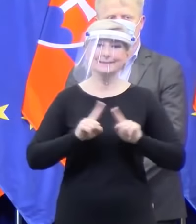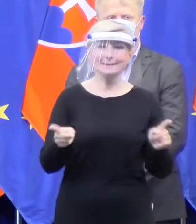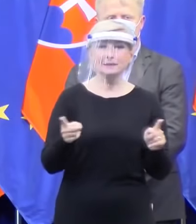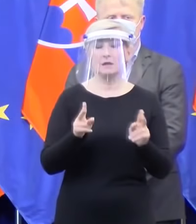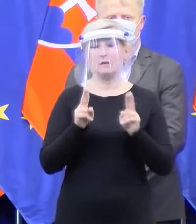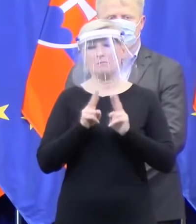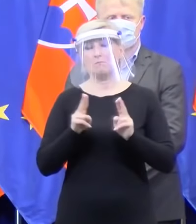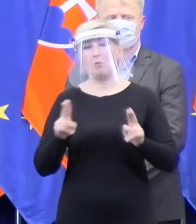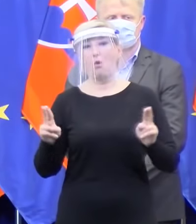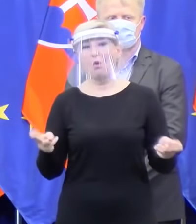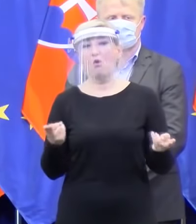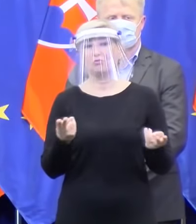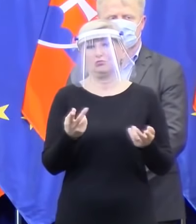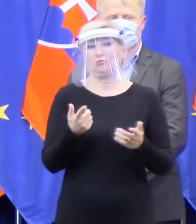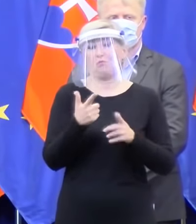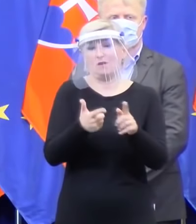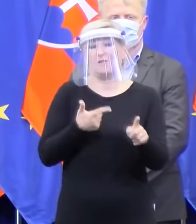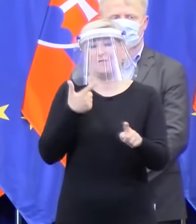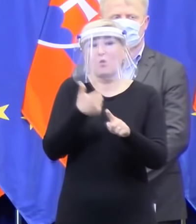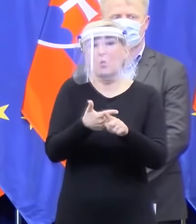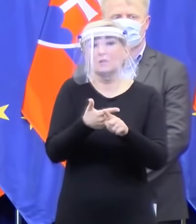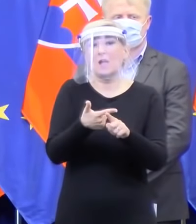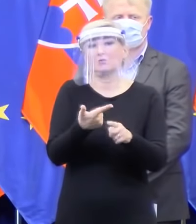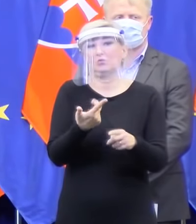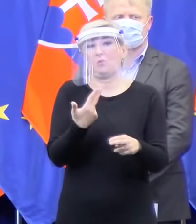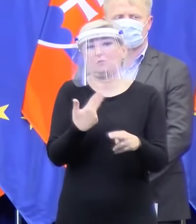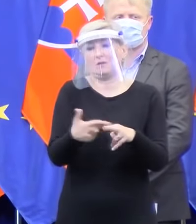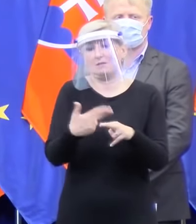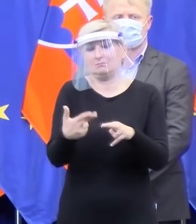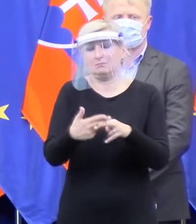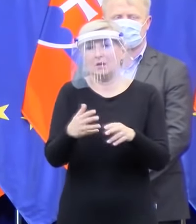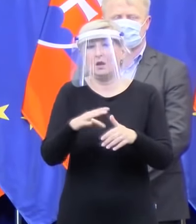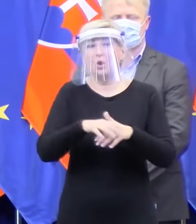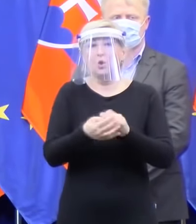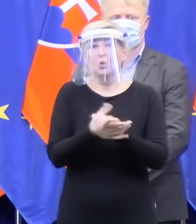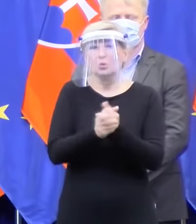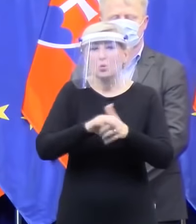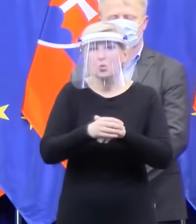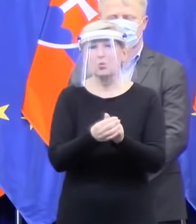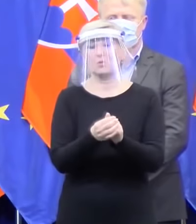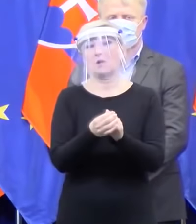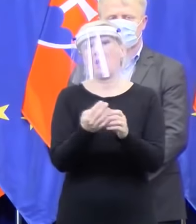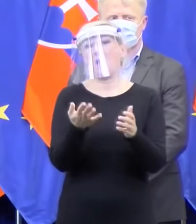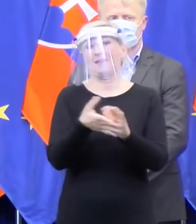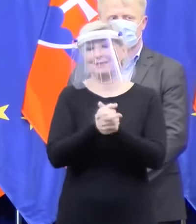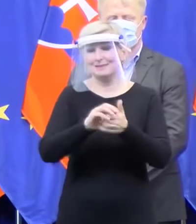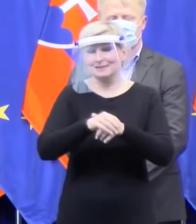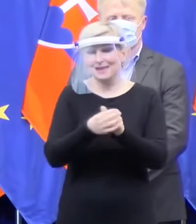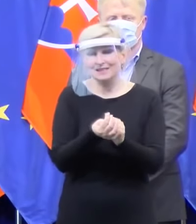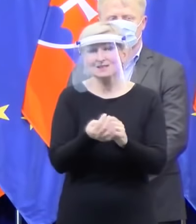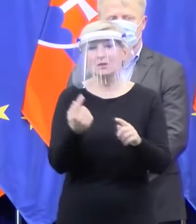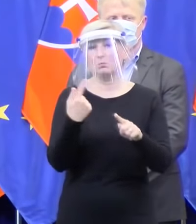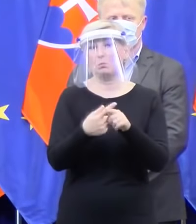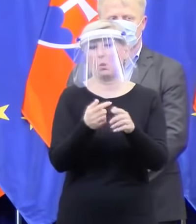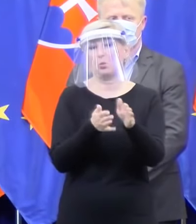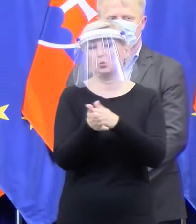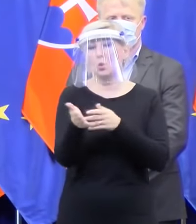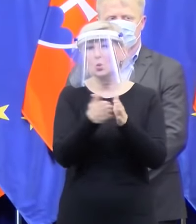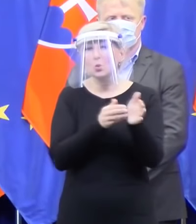vzduplujeme ochranu rúk, že bude dezinfekcia rúk a budú rukavice, navyše jednorázové, viac menej tie, ktoré sú pri